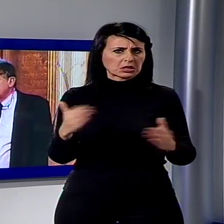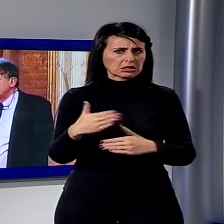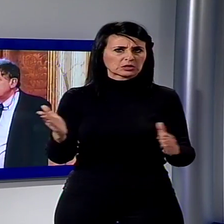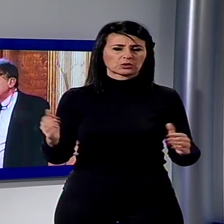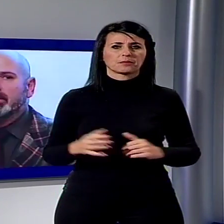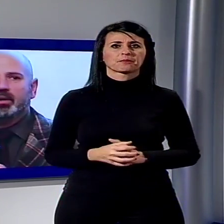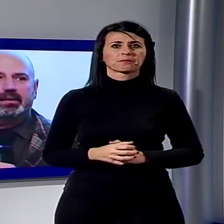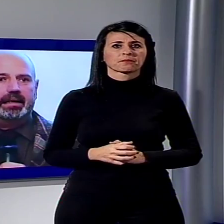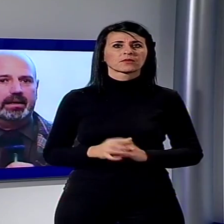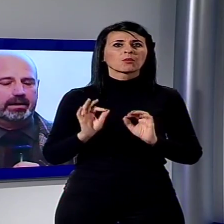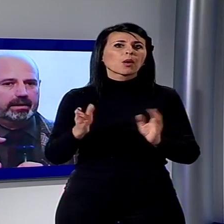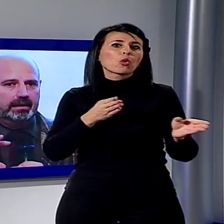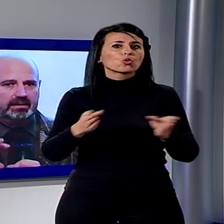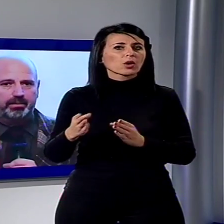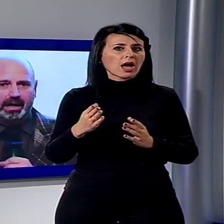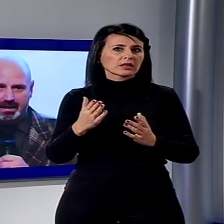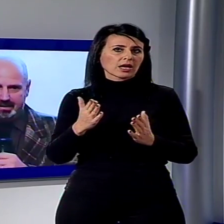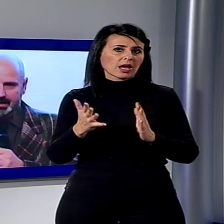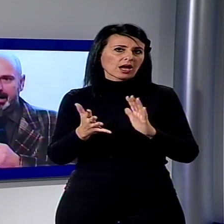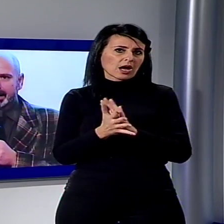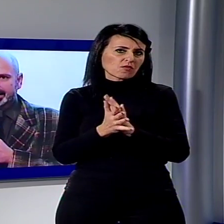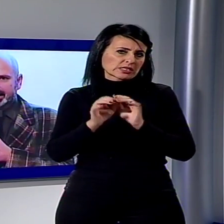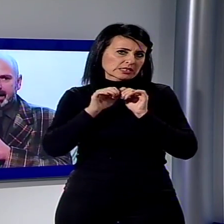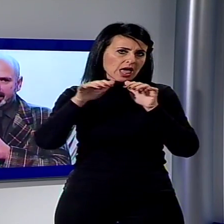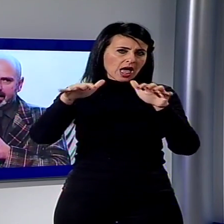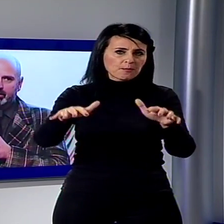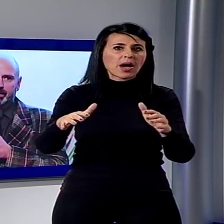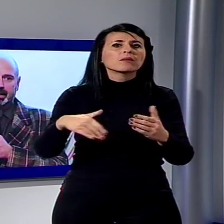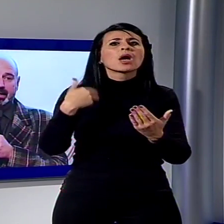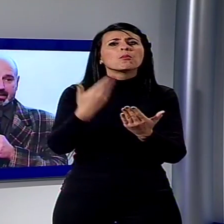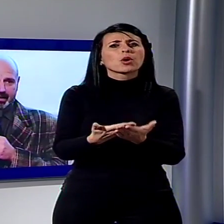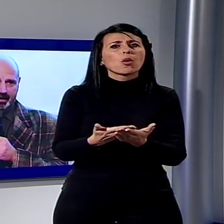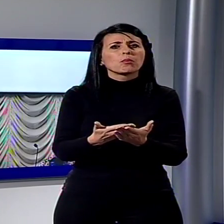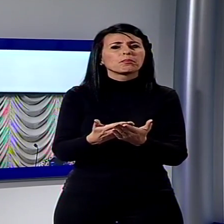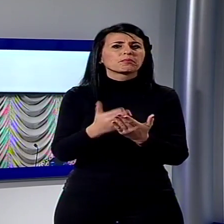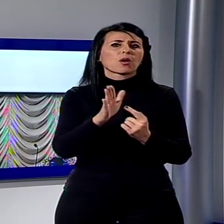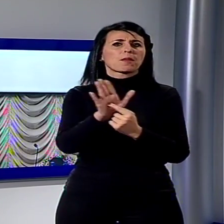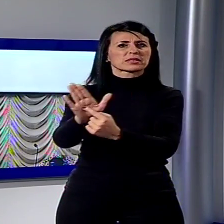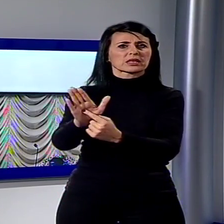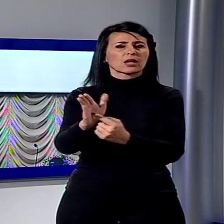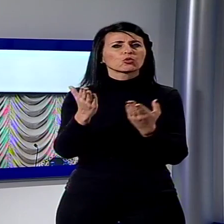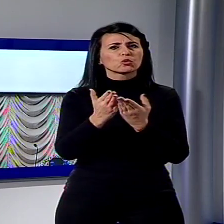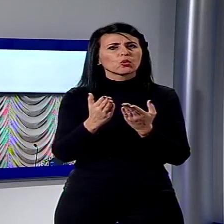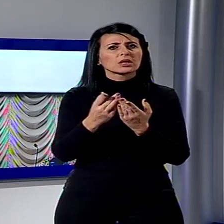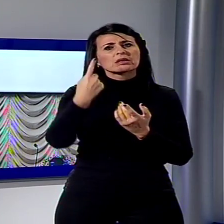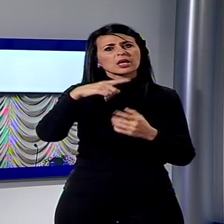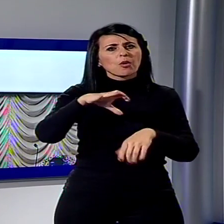sono stati presentati in anteprima altri studi che la fondazione ha cantiere, come il braccialetto elettronico, per monitorare il